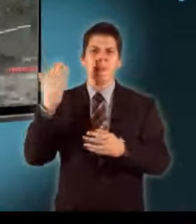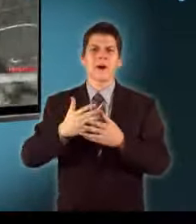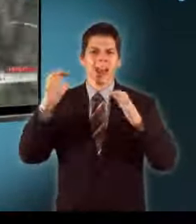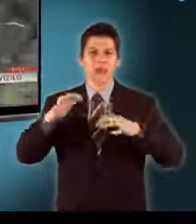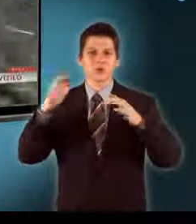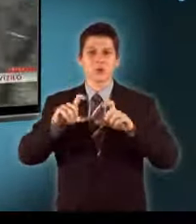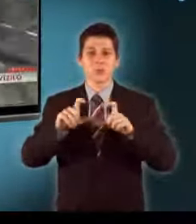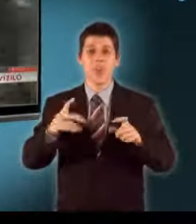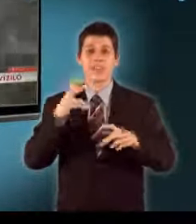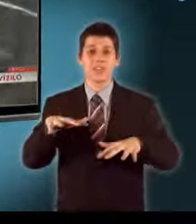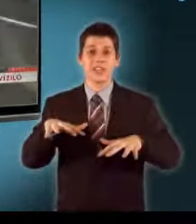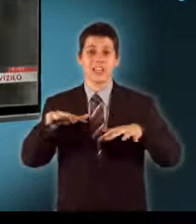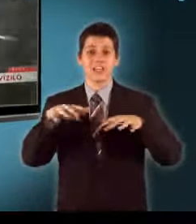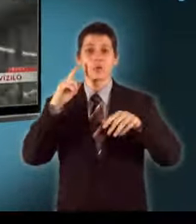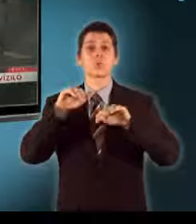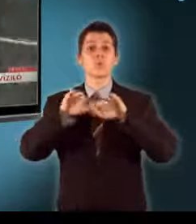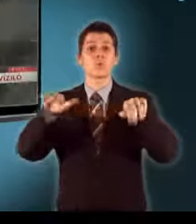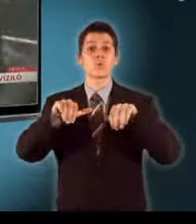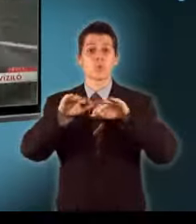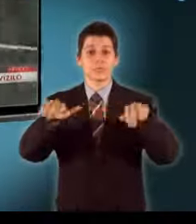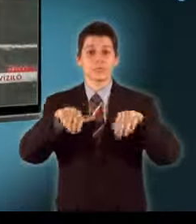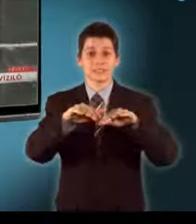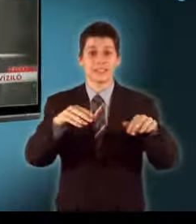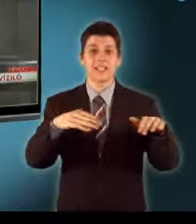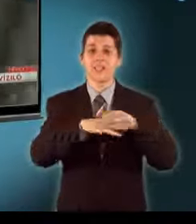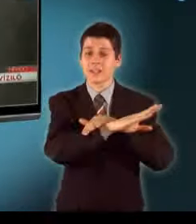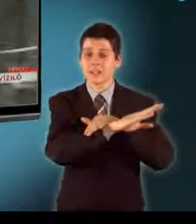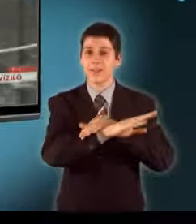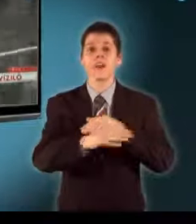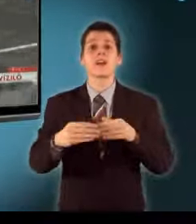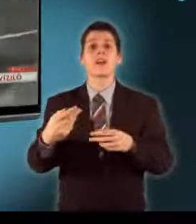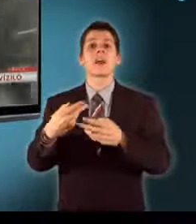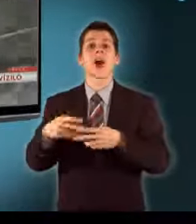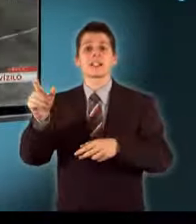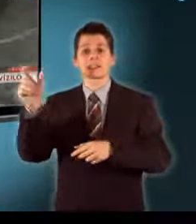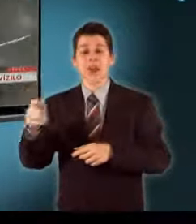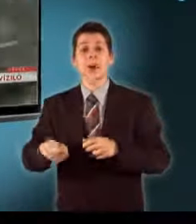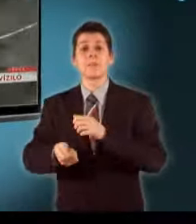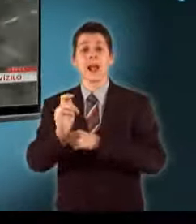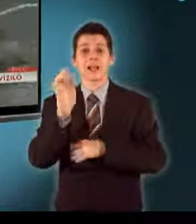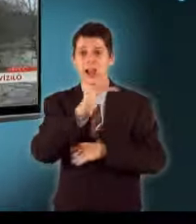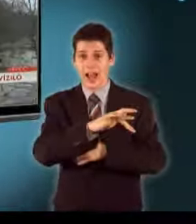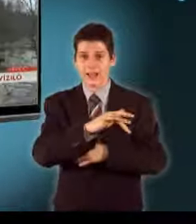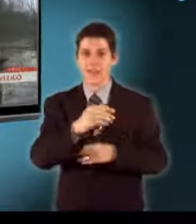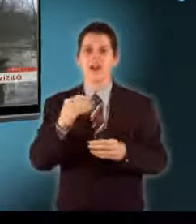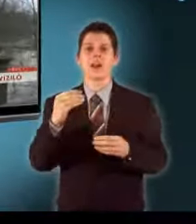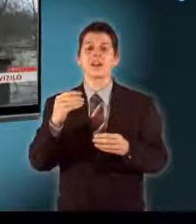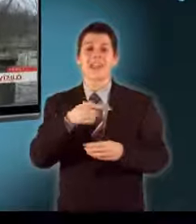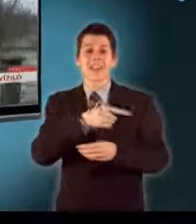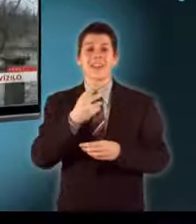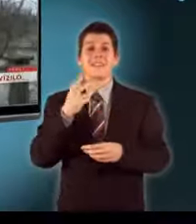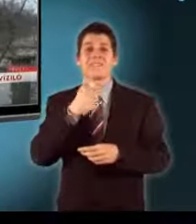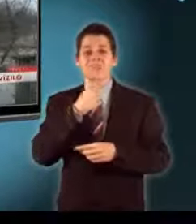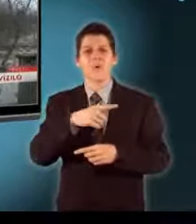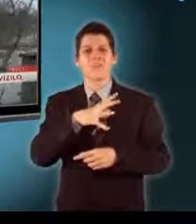után egyszerűen kiúszott az elöntött ketrecéből Egy gazda találta meg az istálója közelében A vízilóvakat veszélyes